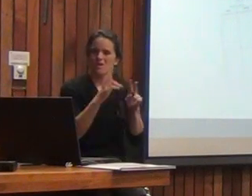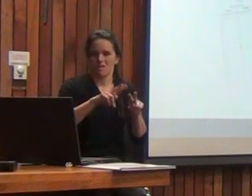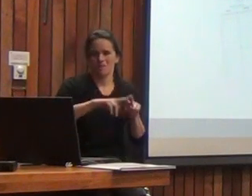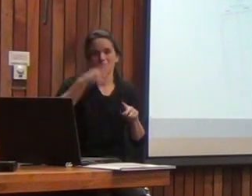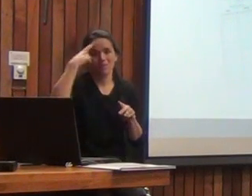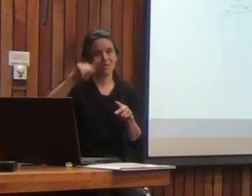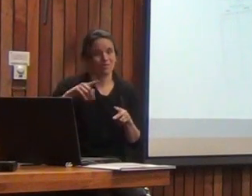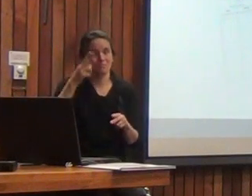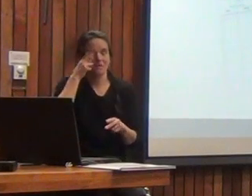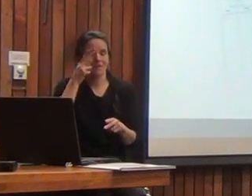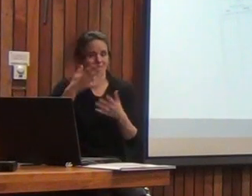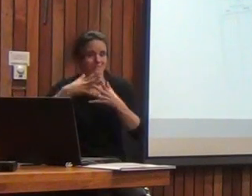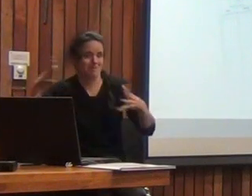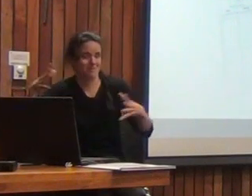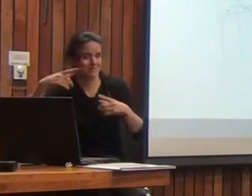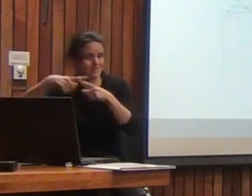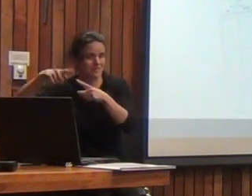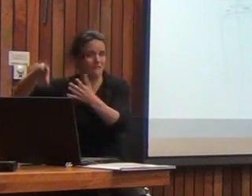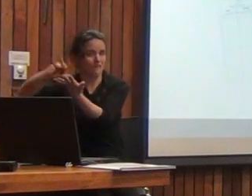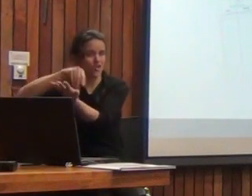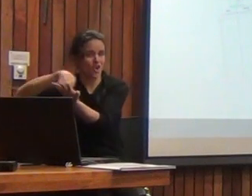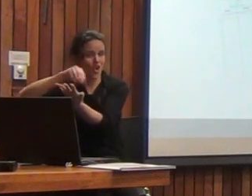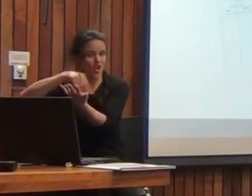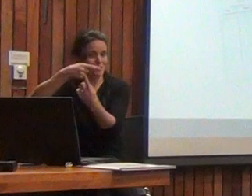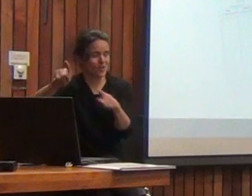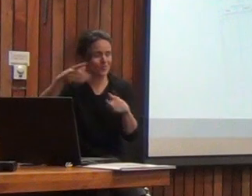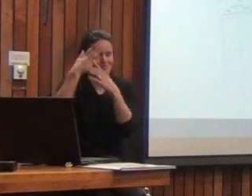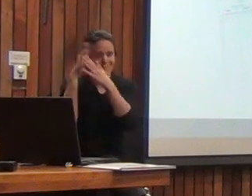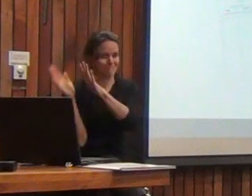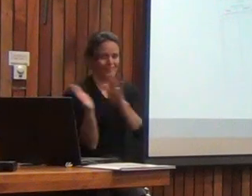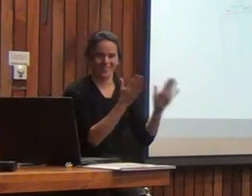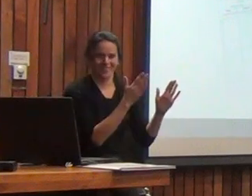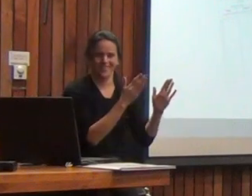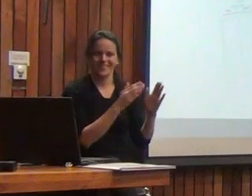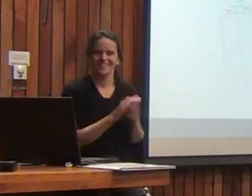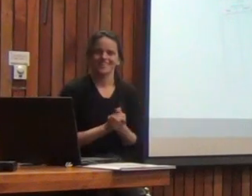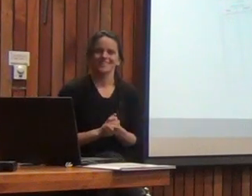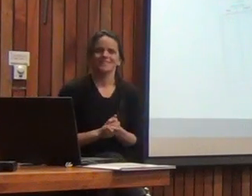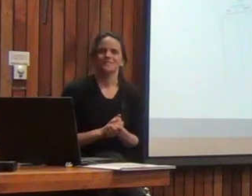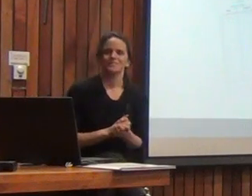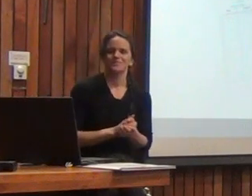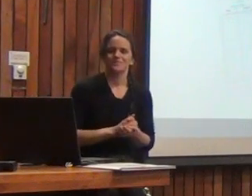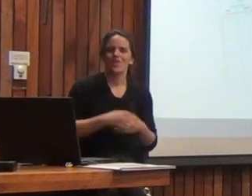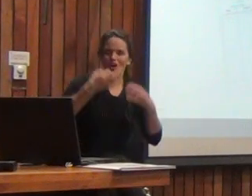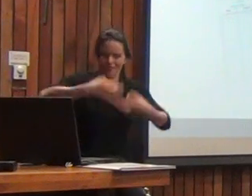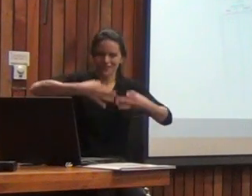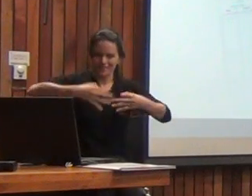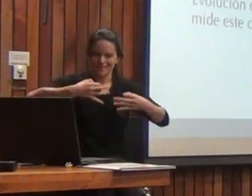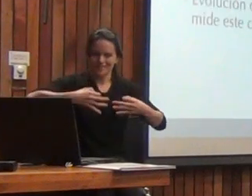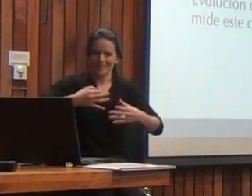ya, si descontemos todas las fotocopias, pero no hablemos de eso, ¿cierto? No hablemos de eso.